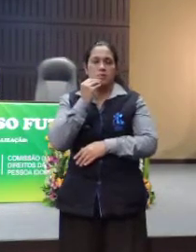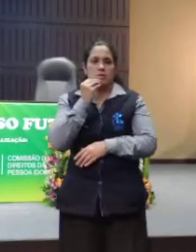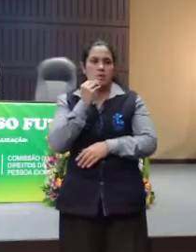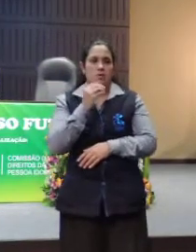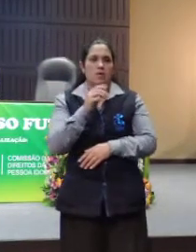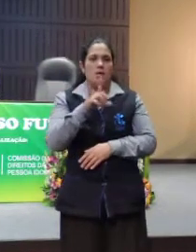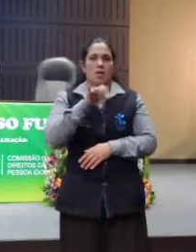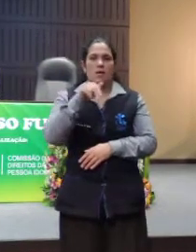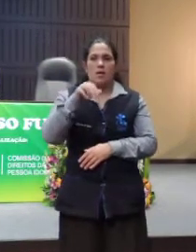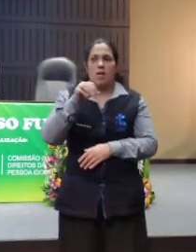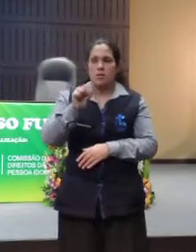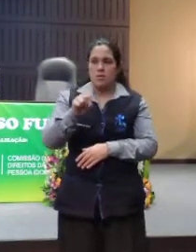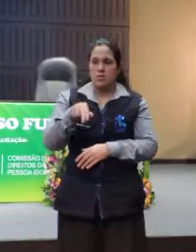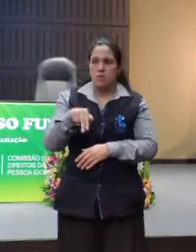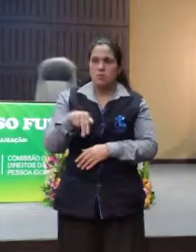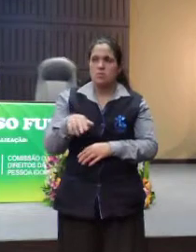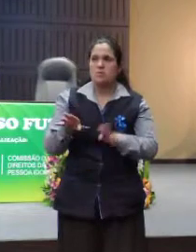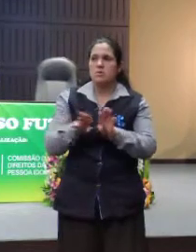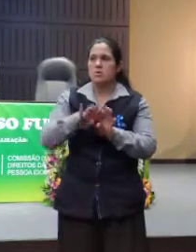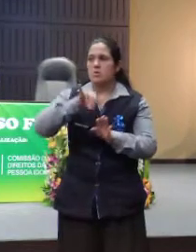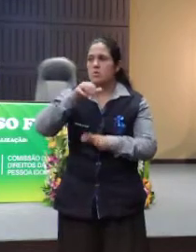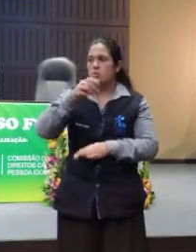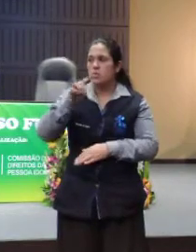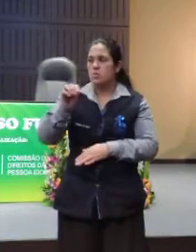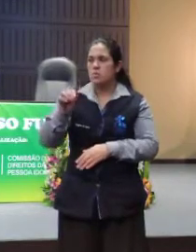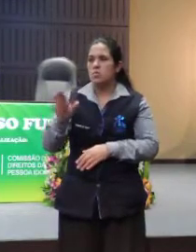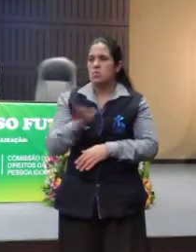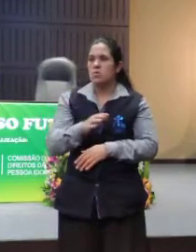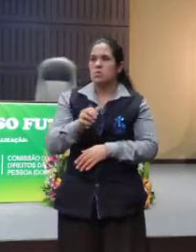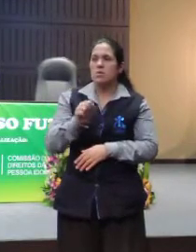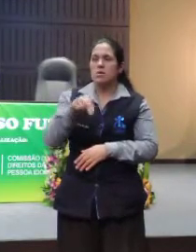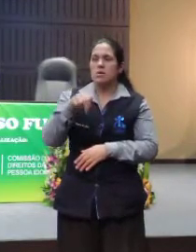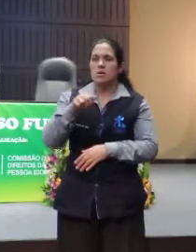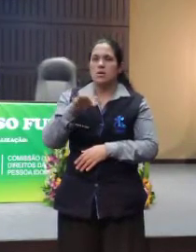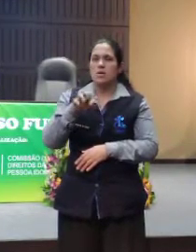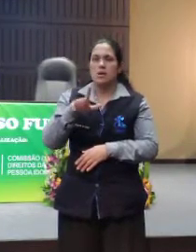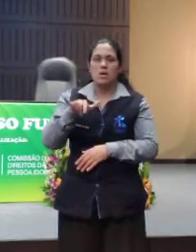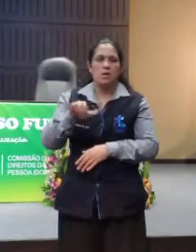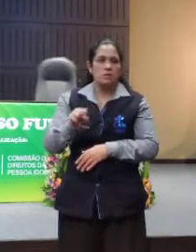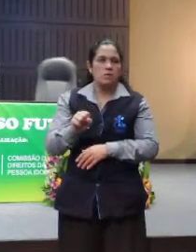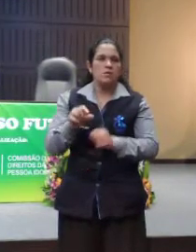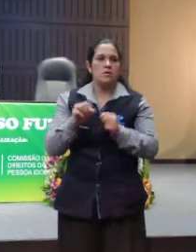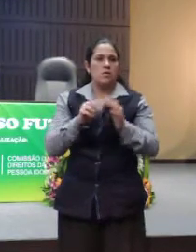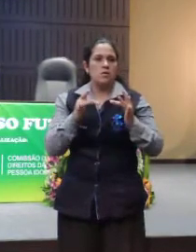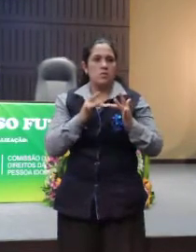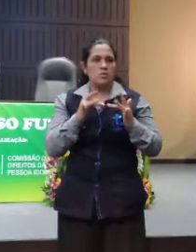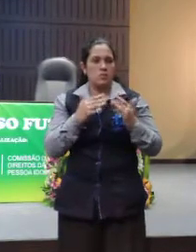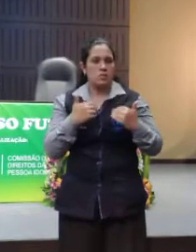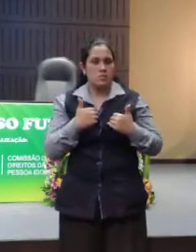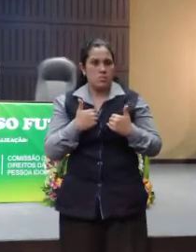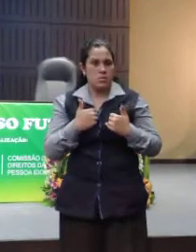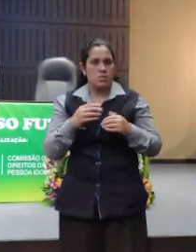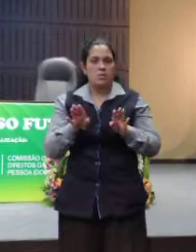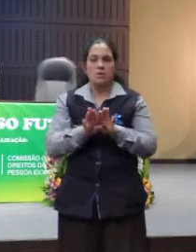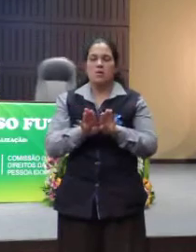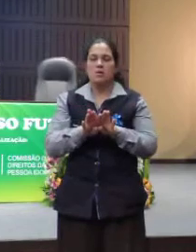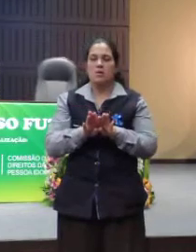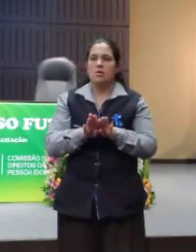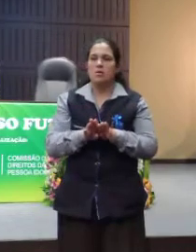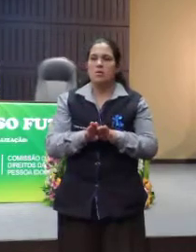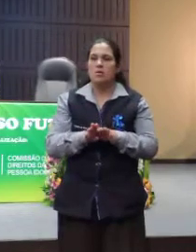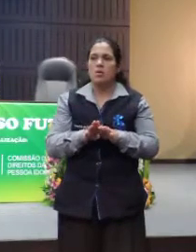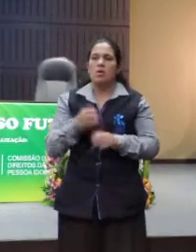ao Lions, uma pessoa do João da Rio, da Ana Pérez, que fez o primeiro contato comigo, ao Instituto Amigos